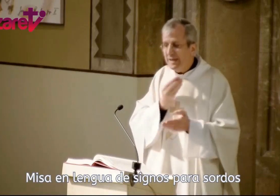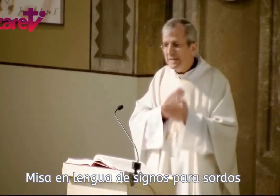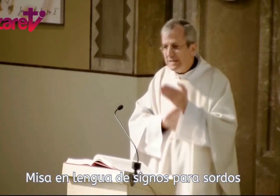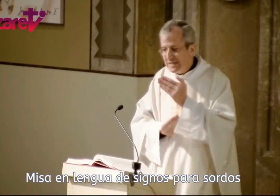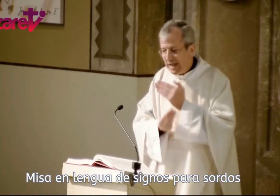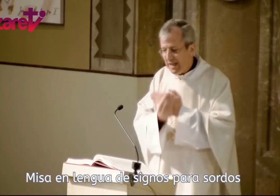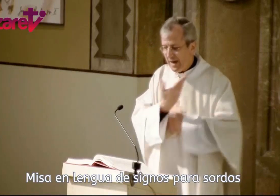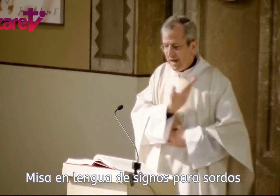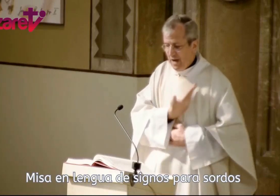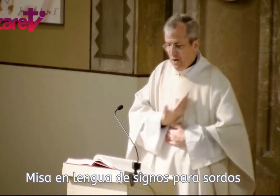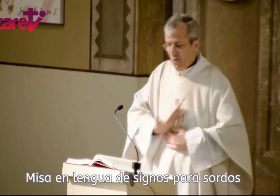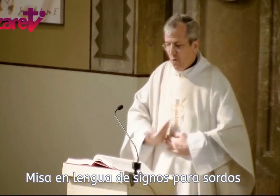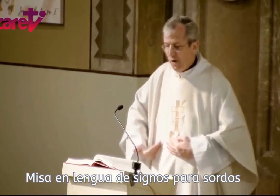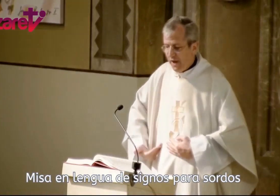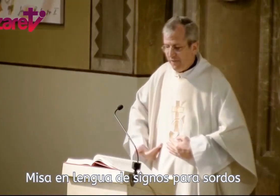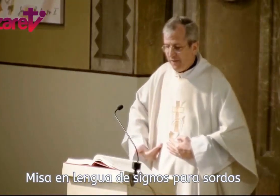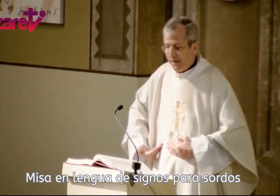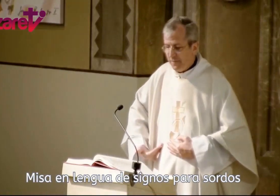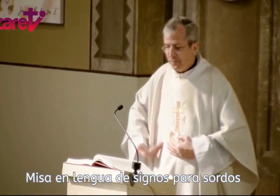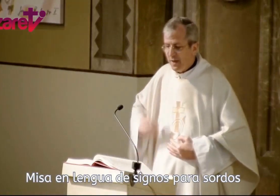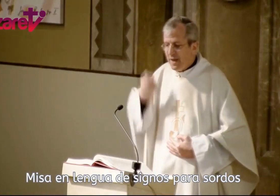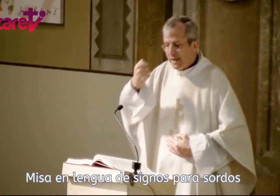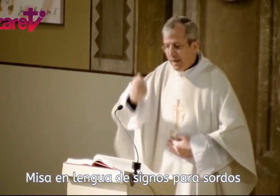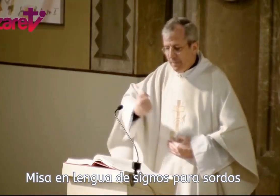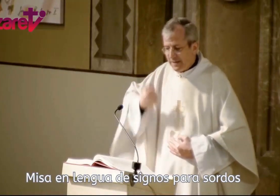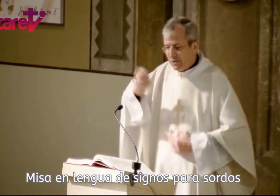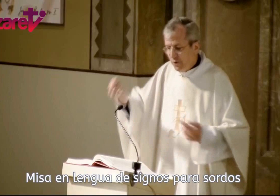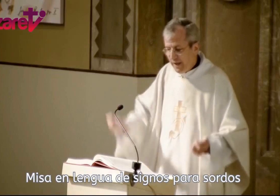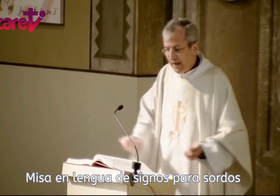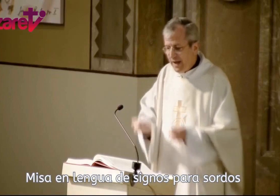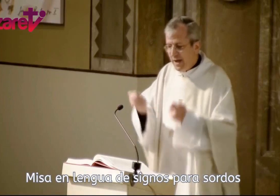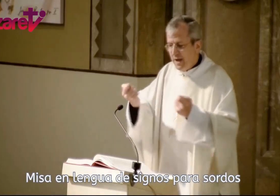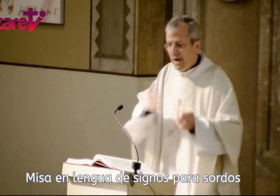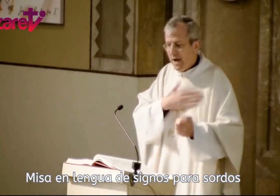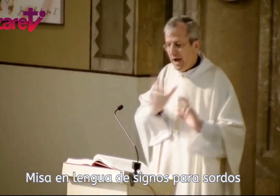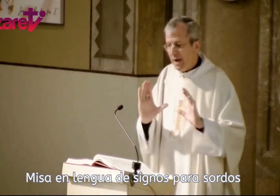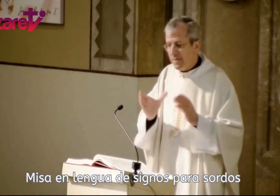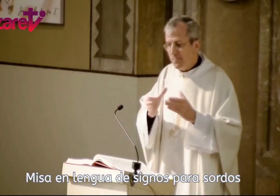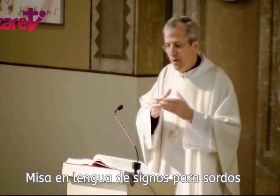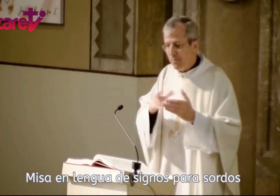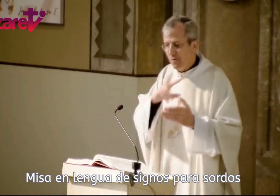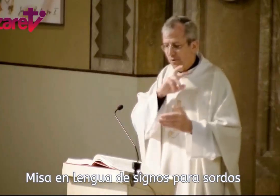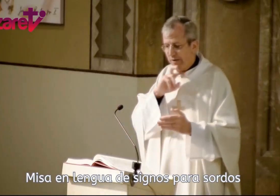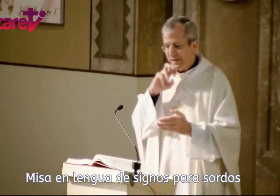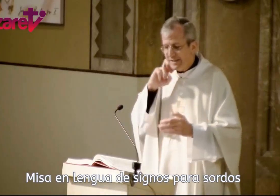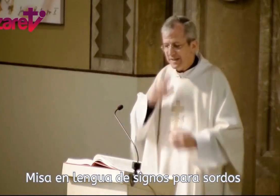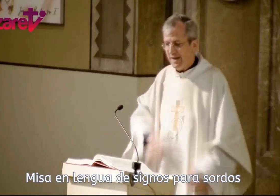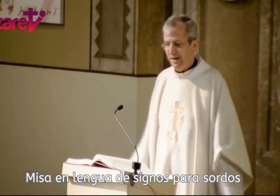saldrá un jefe que pastoreará a mi pueblo Israel.